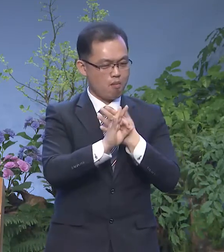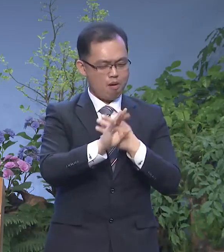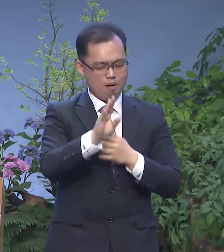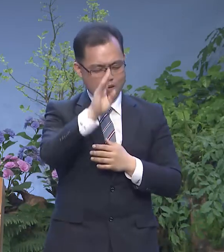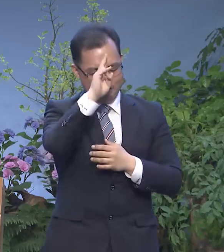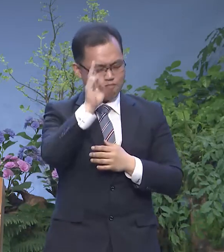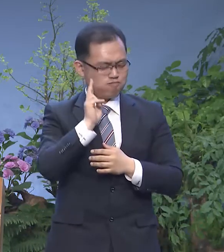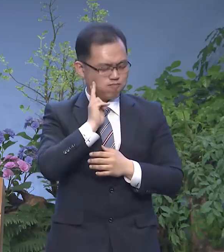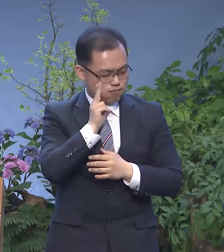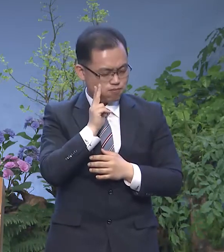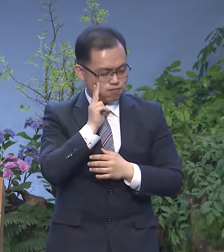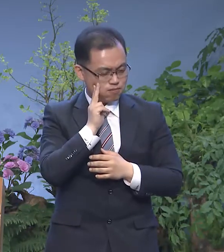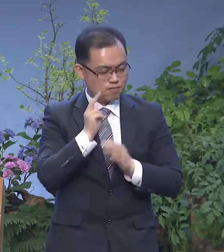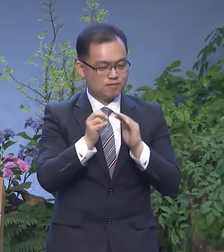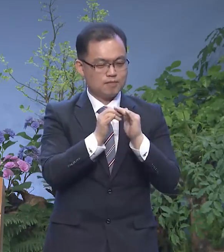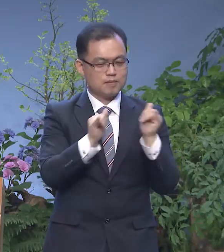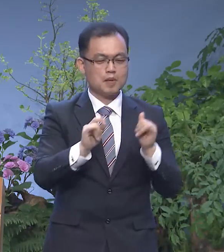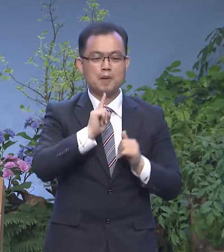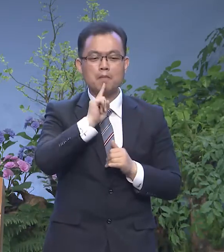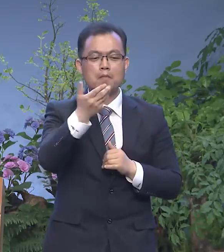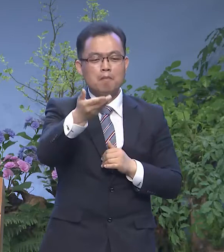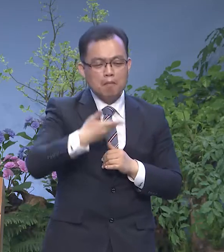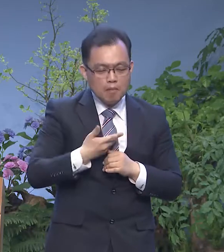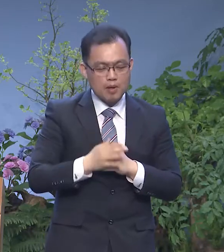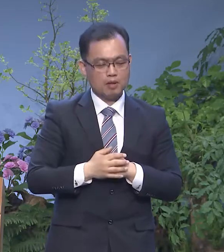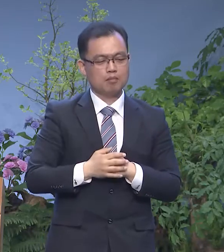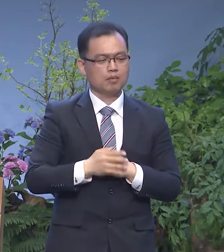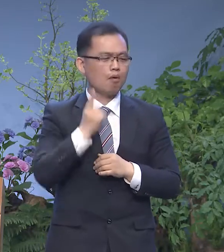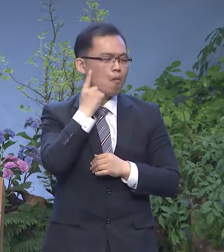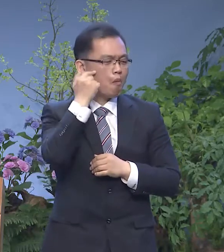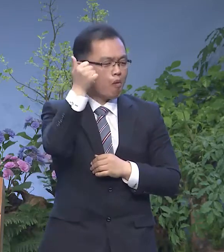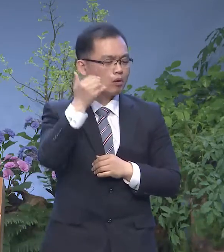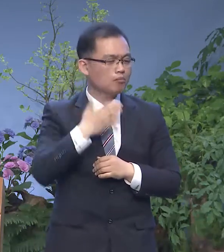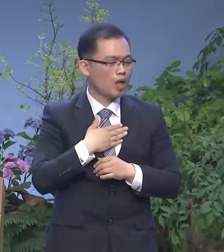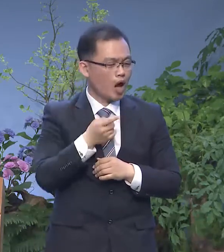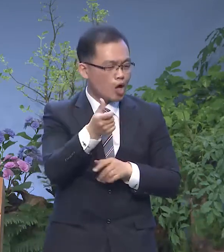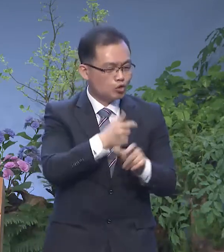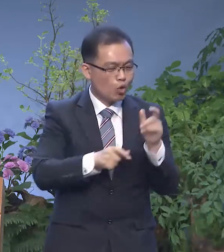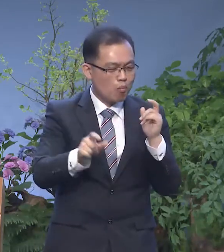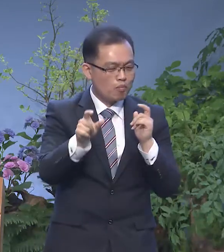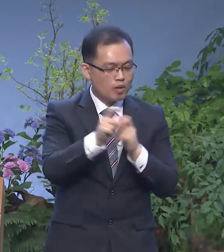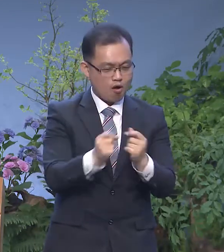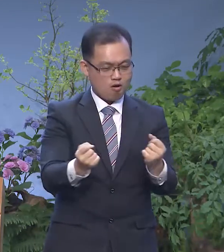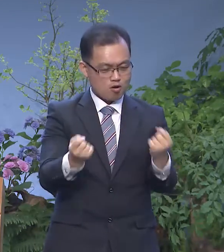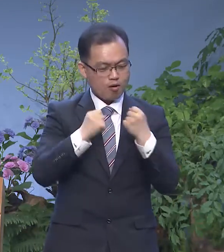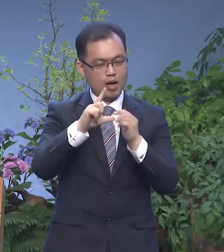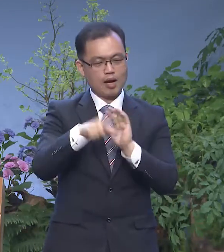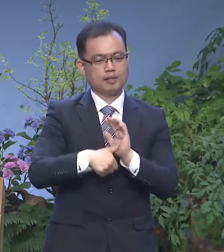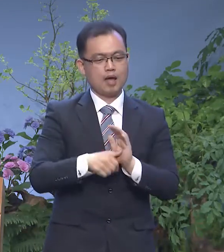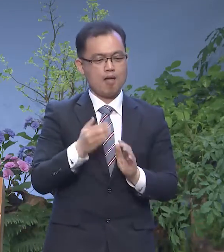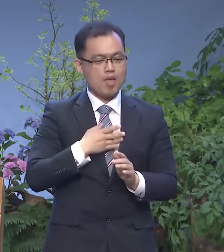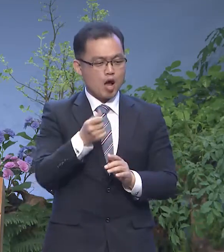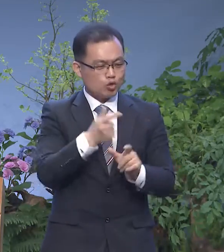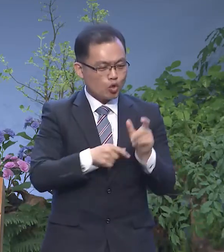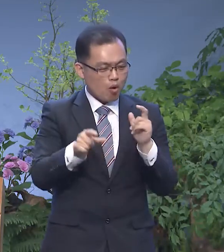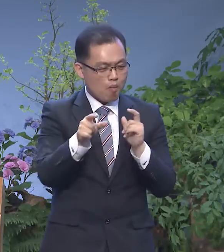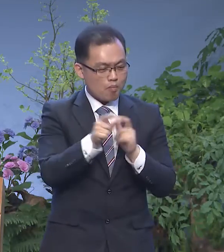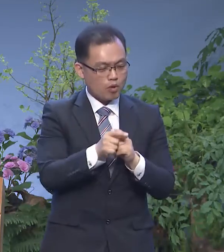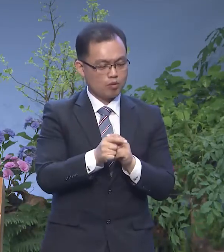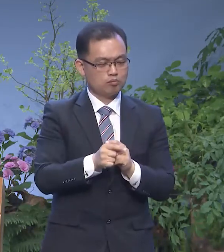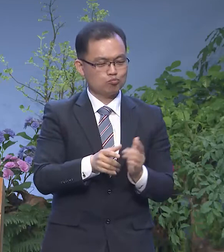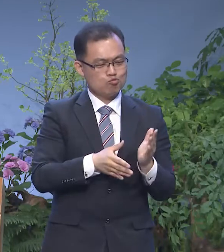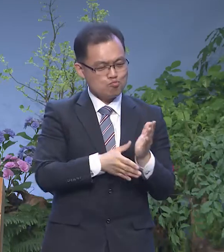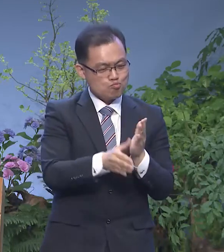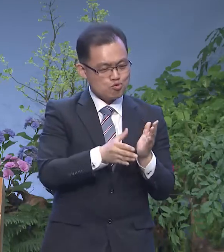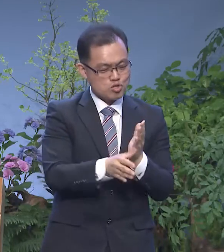고백이 이렇게요 목사님 내가 좀 건강할 때에 내가 물질이 풍성할